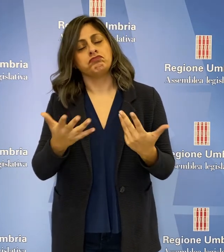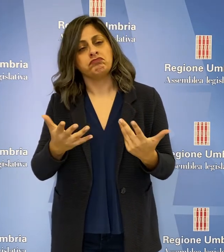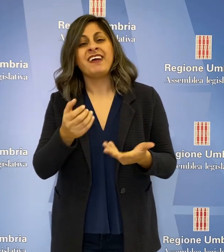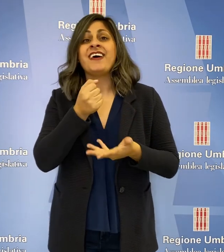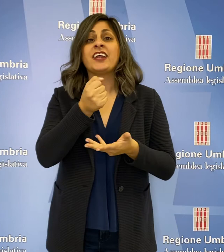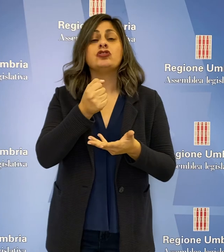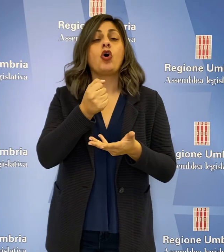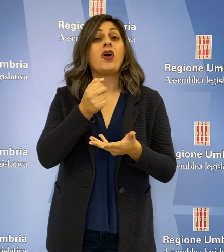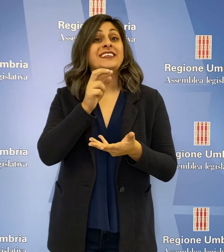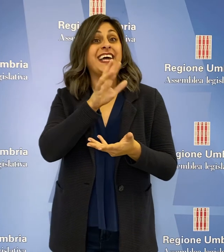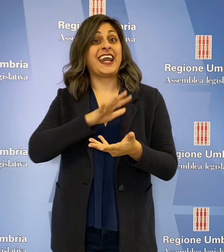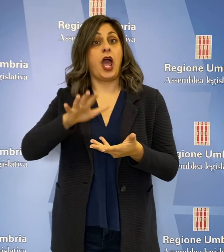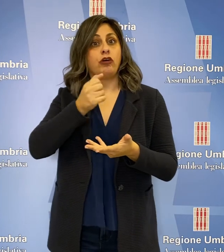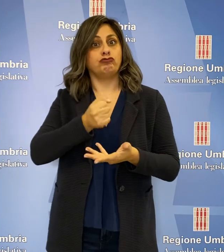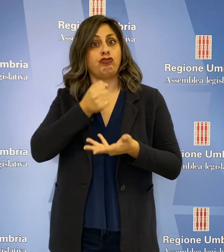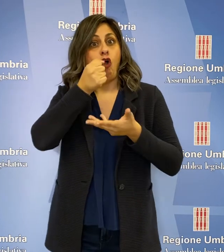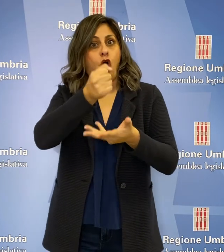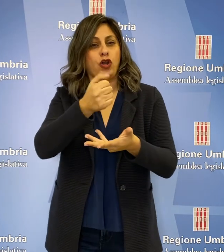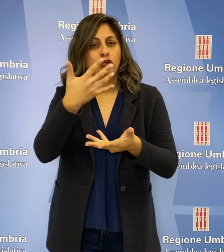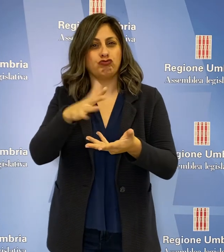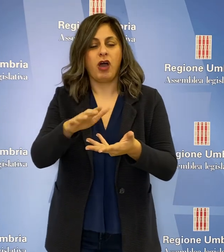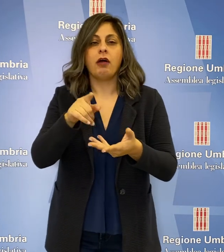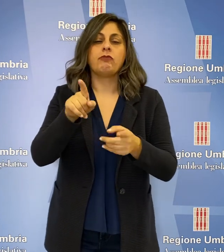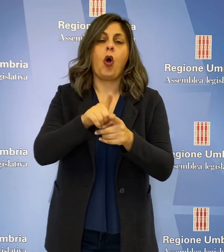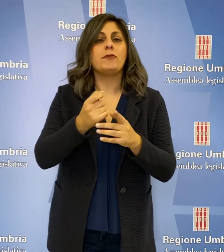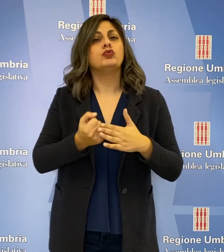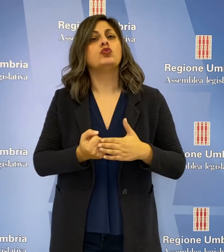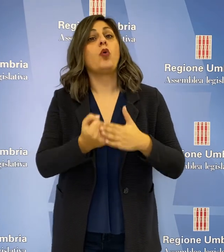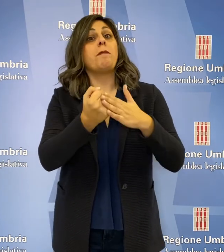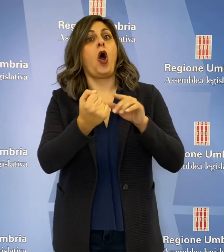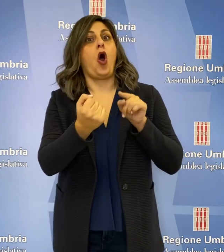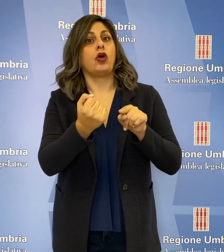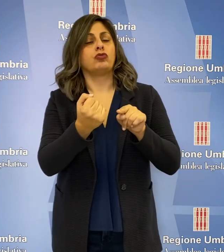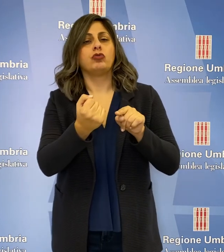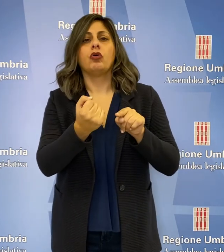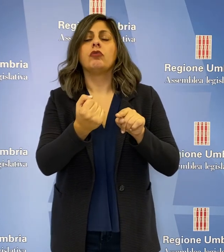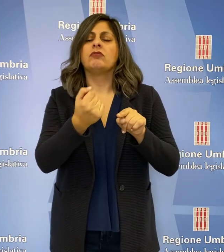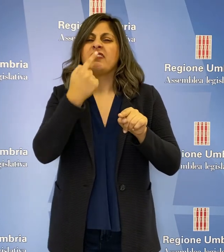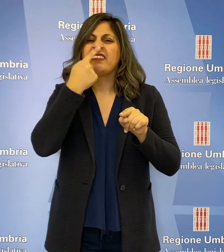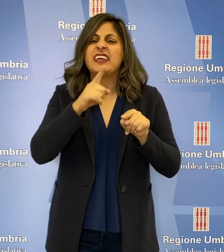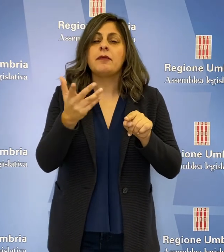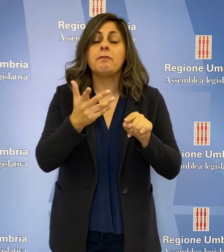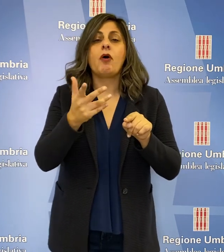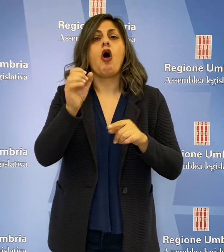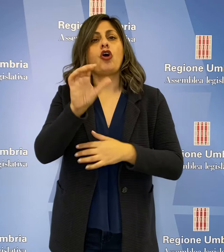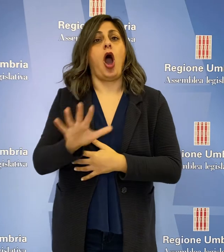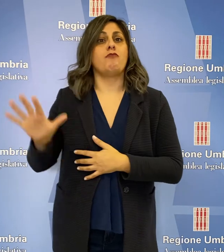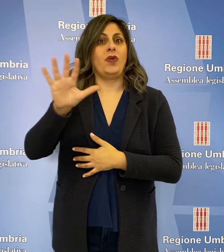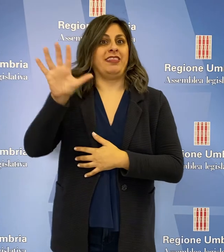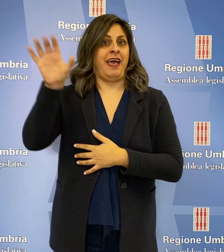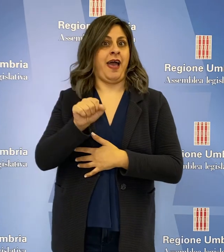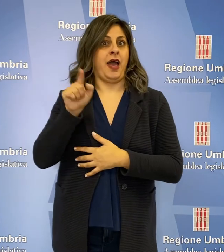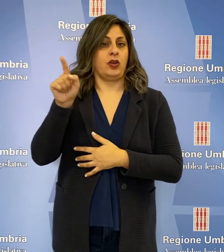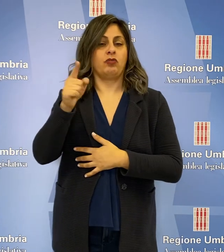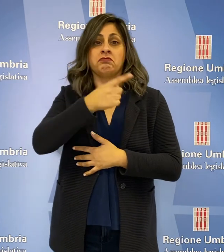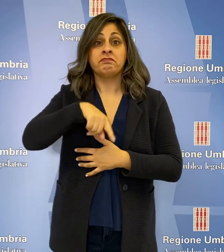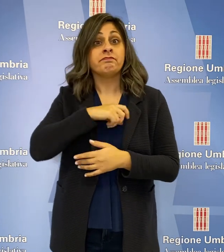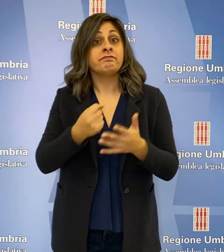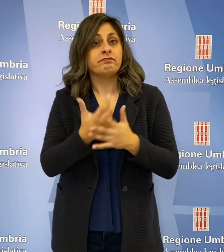che le risorse che la Regione mette in campo quali misure di supporto sono di carattere comunitario. Abbiamo